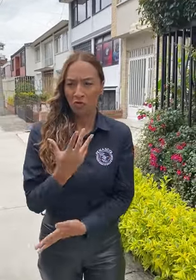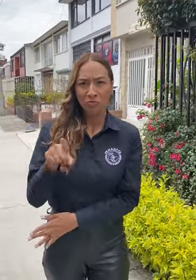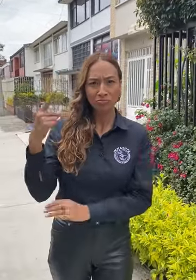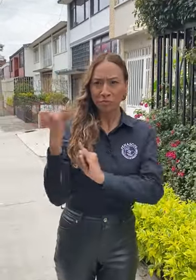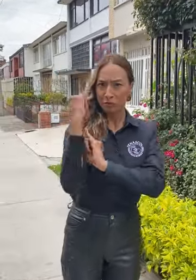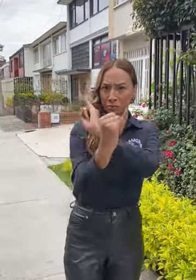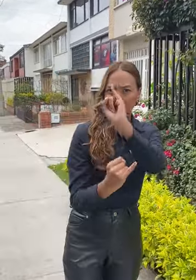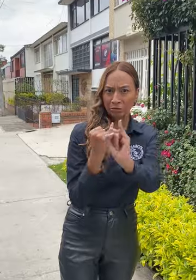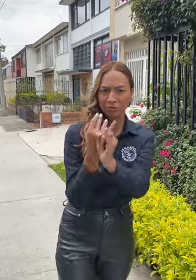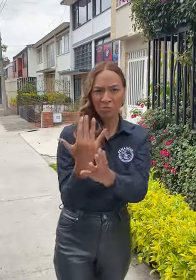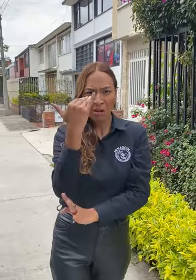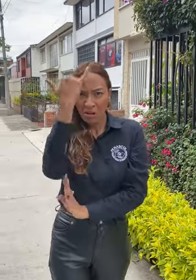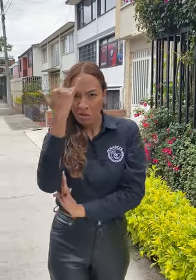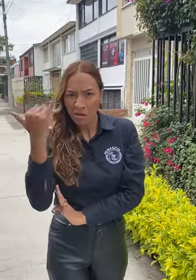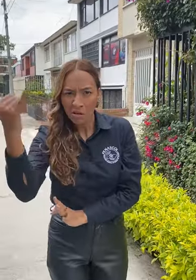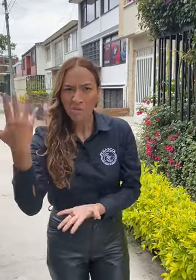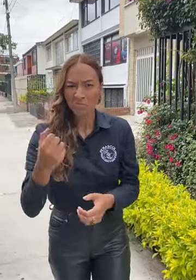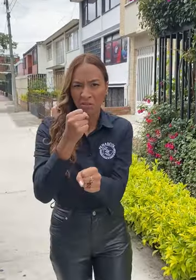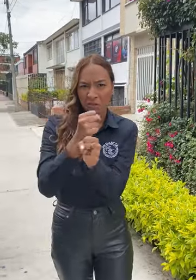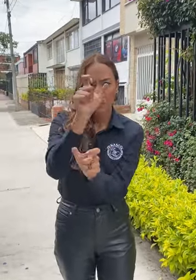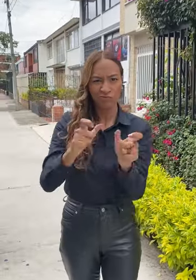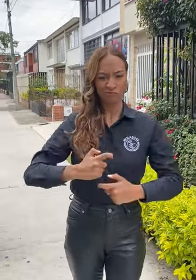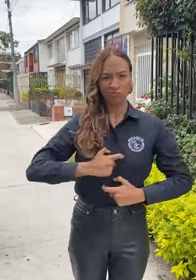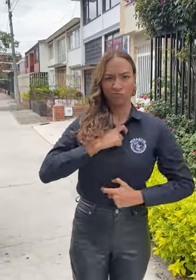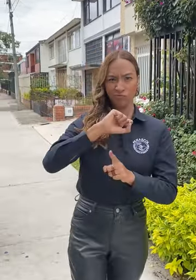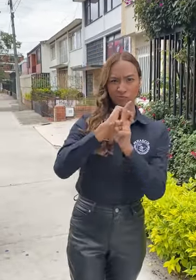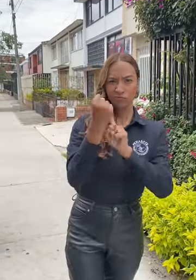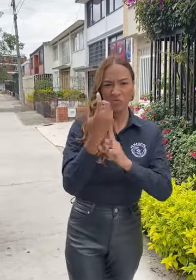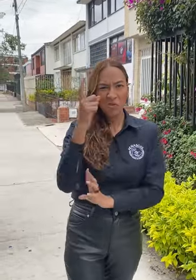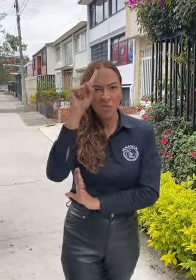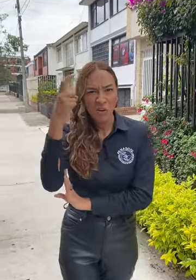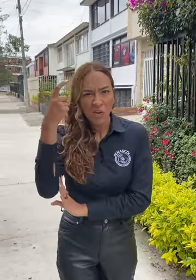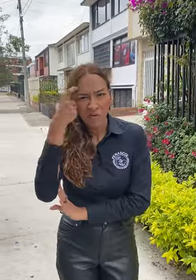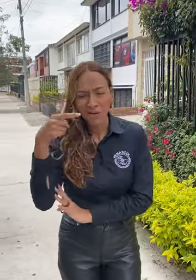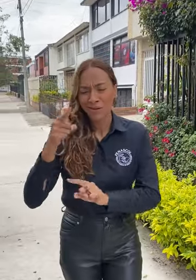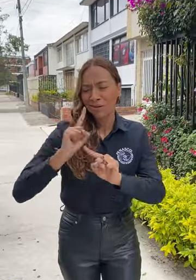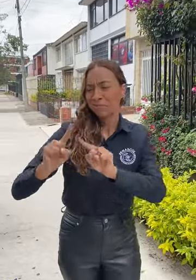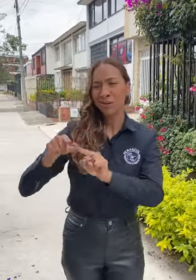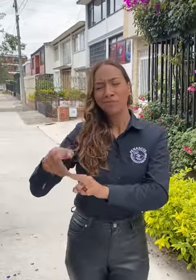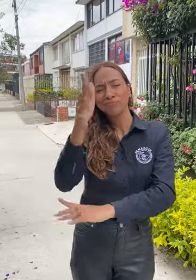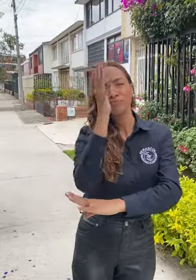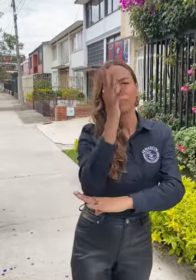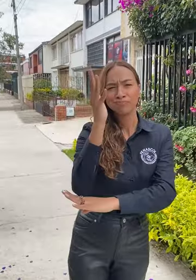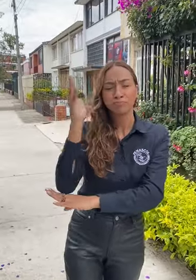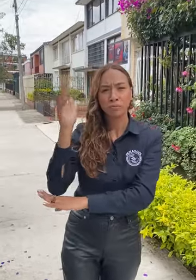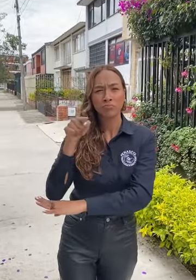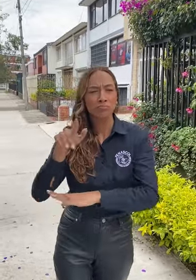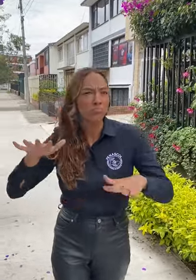representantes del sector privado, altas autoridades del gobierno y la sociedad civil. Quienes definirán áreas de